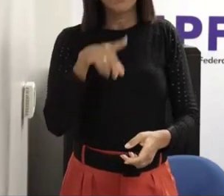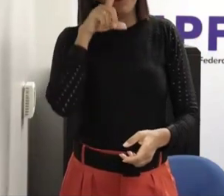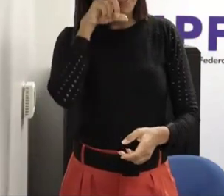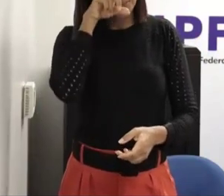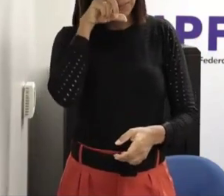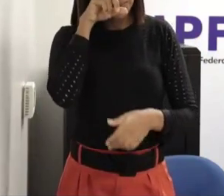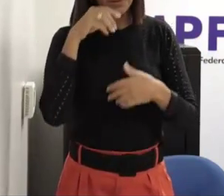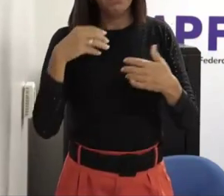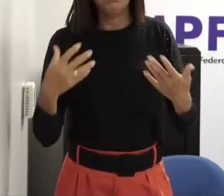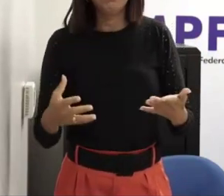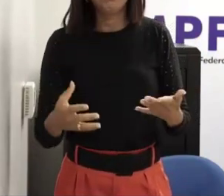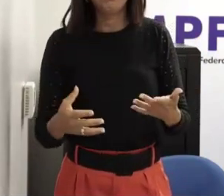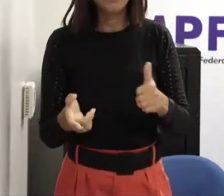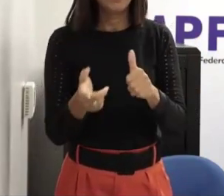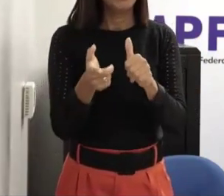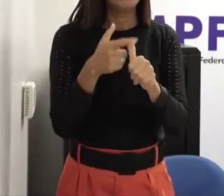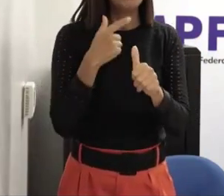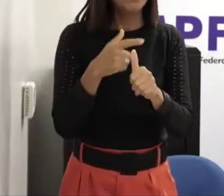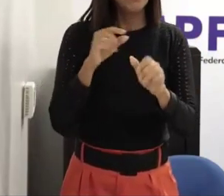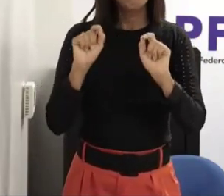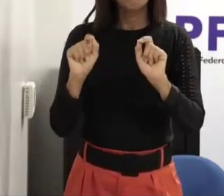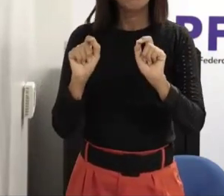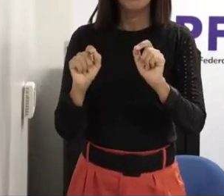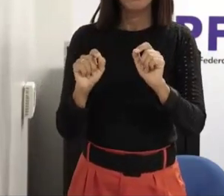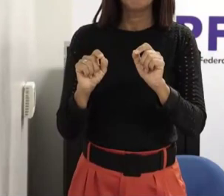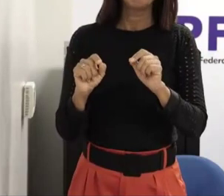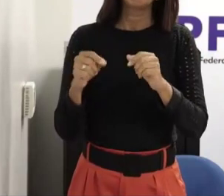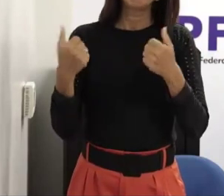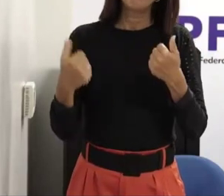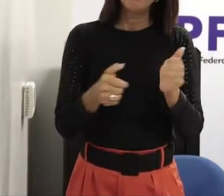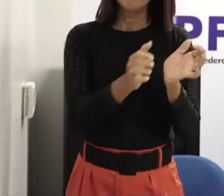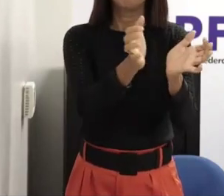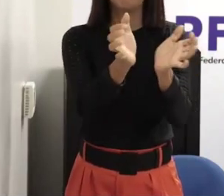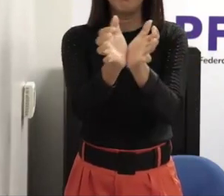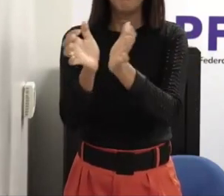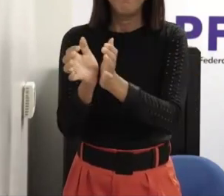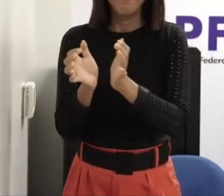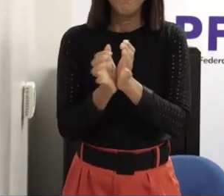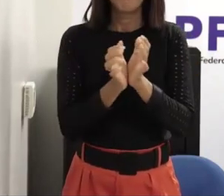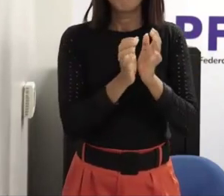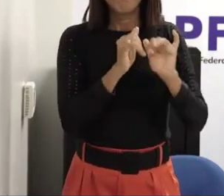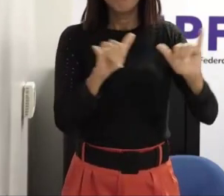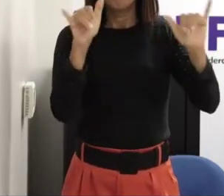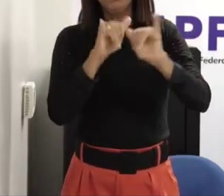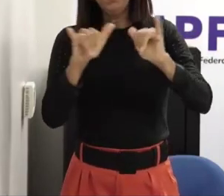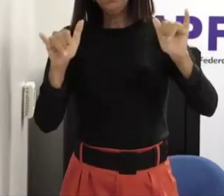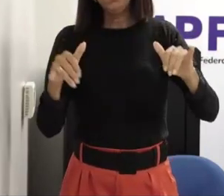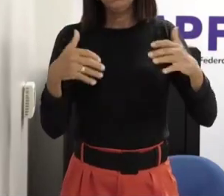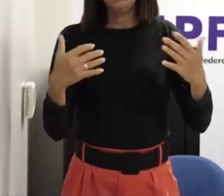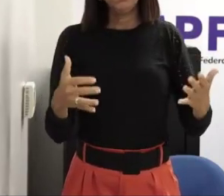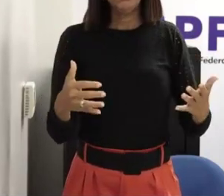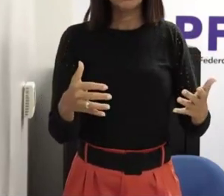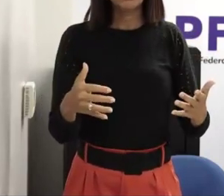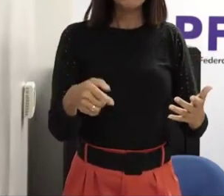diretivo tem que ser feito campanha tem que ser falado para todas as instituições é o que eu falei no começo não dá para a gente ficar esperando